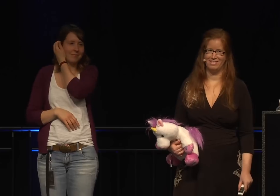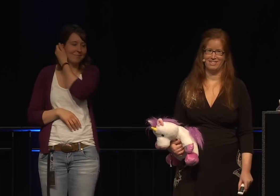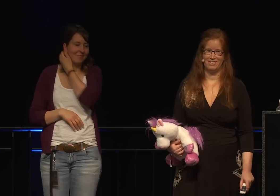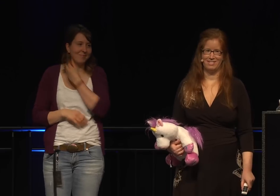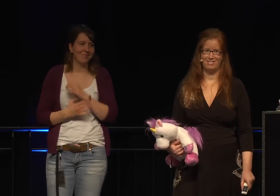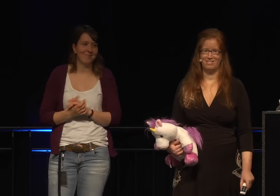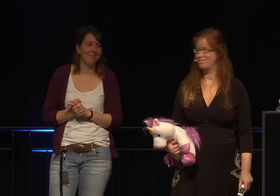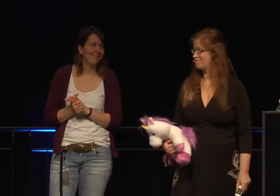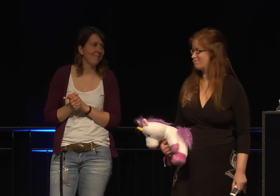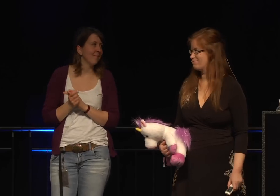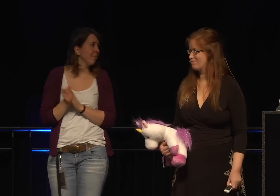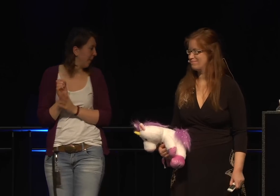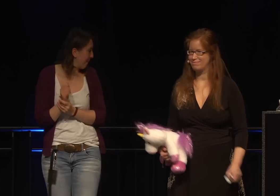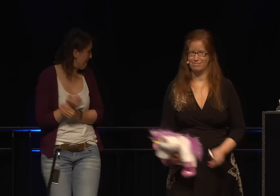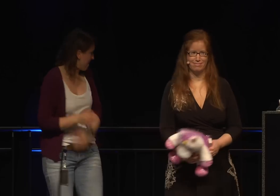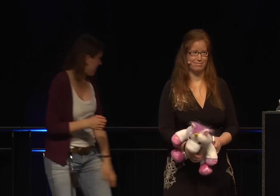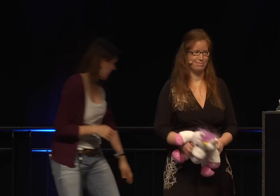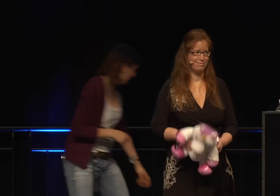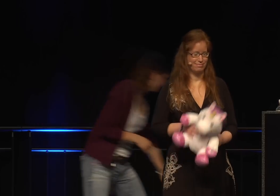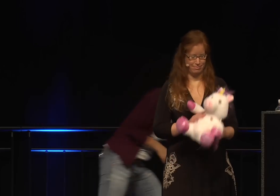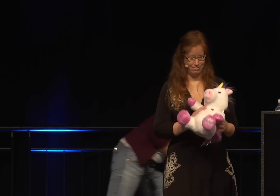danke, danke,